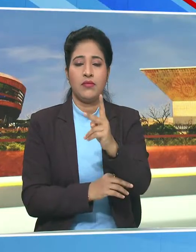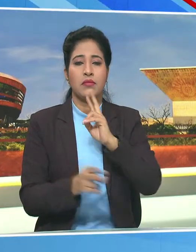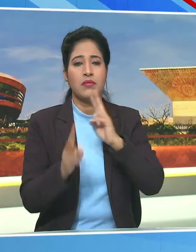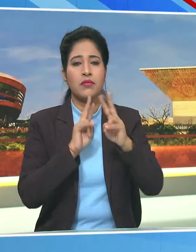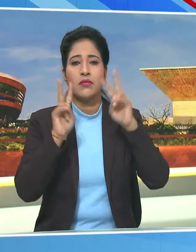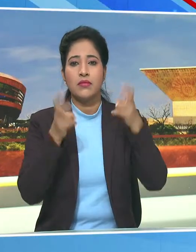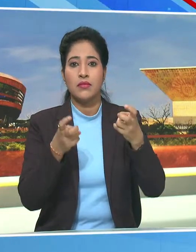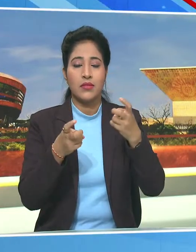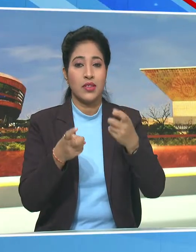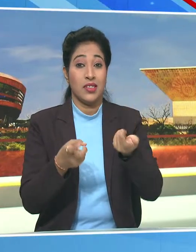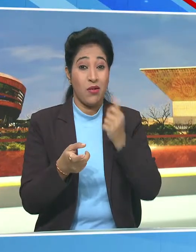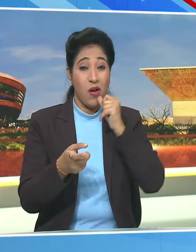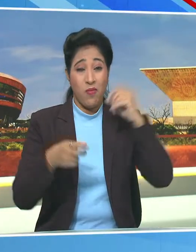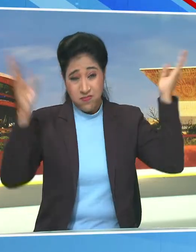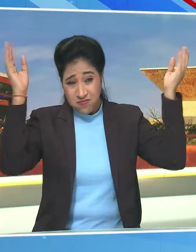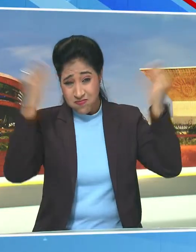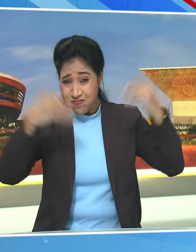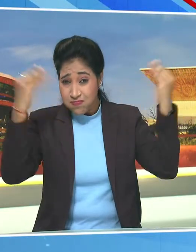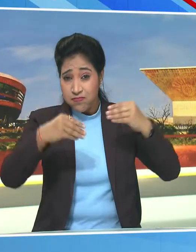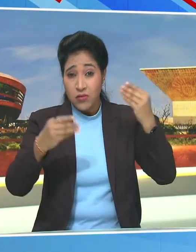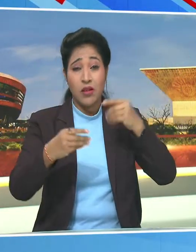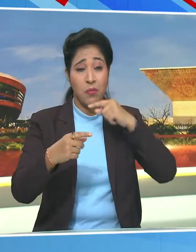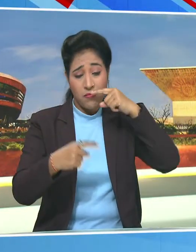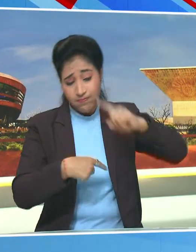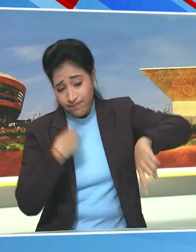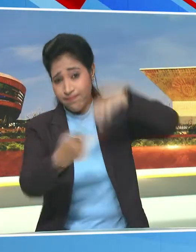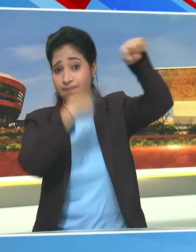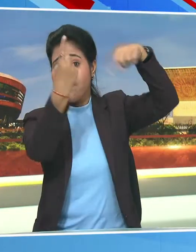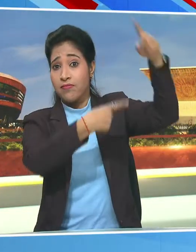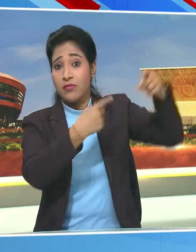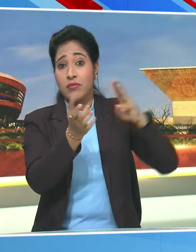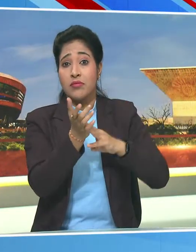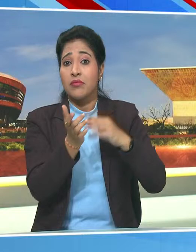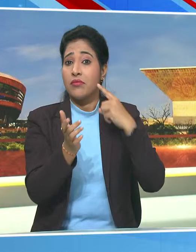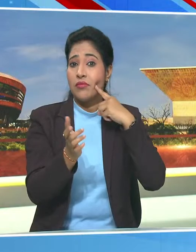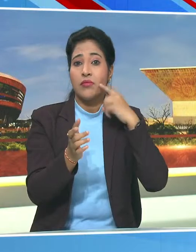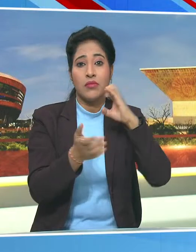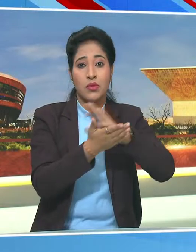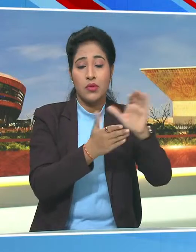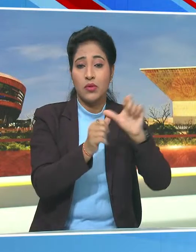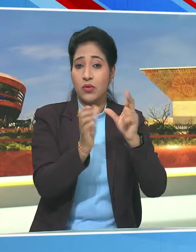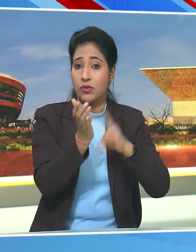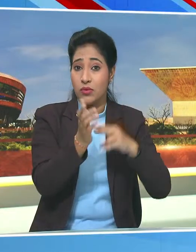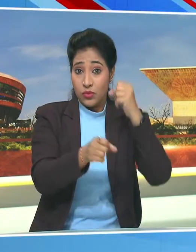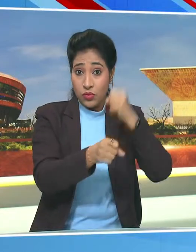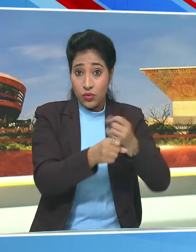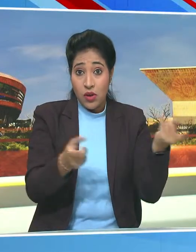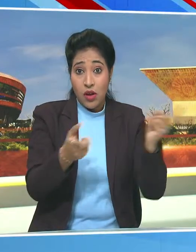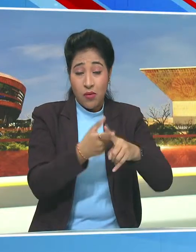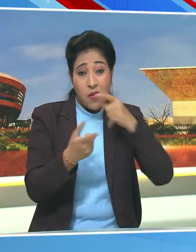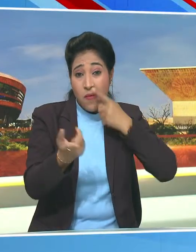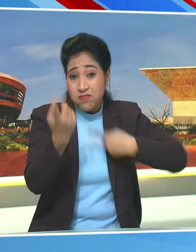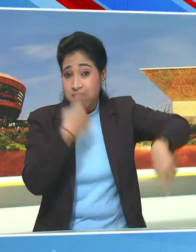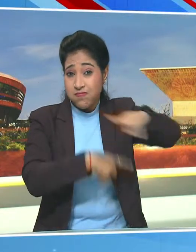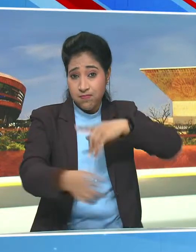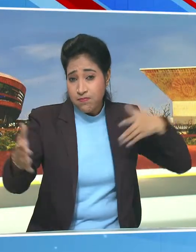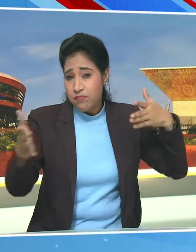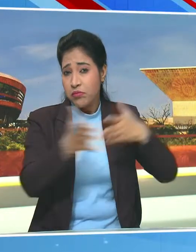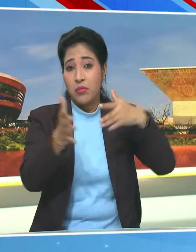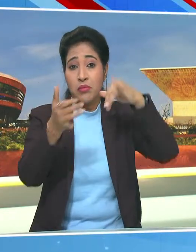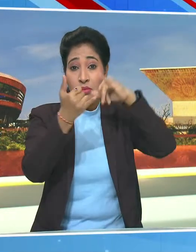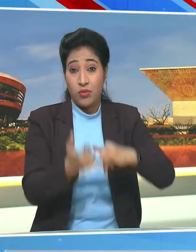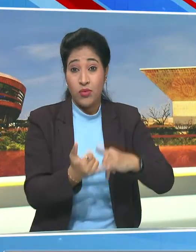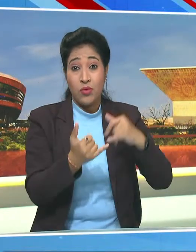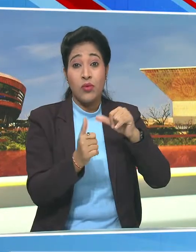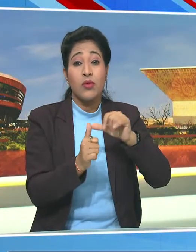करते हैं चकरवाती तूफान मिक्जॉम की आजान प्रदेश के समुन तट से तकराया जिसके बाद इलाके में तेज बारिश हो